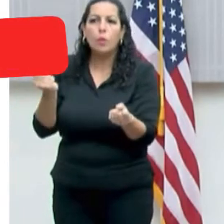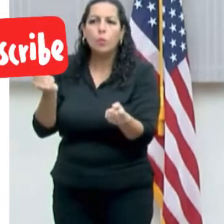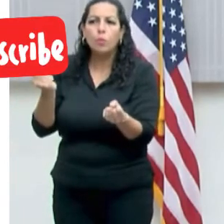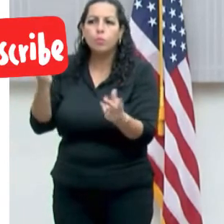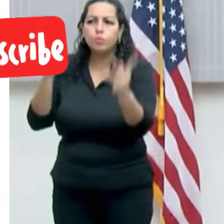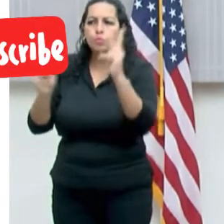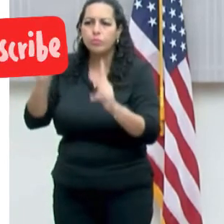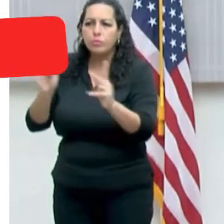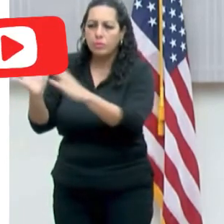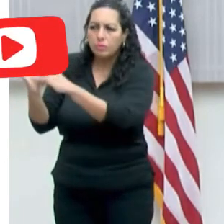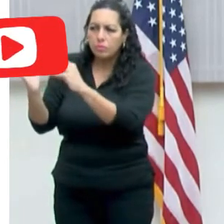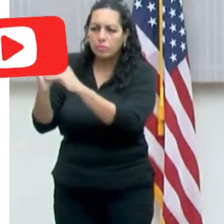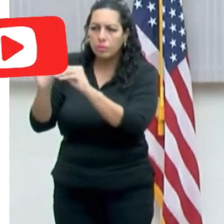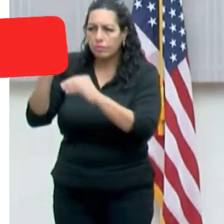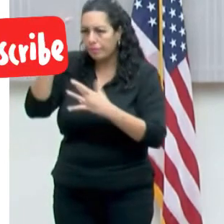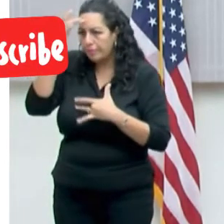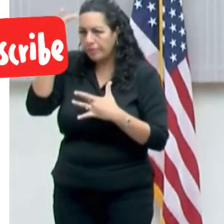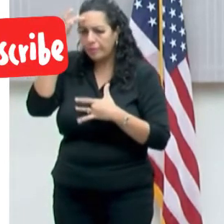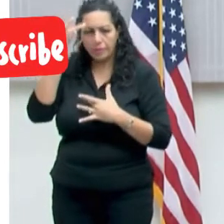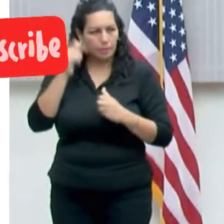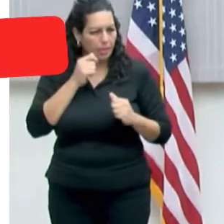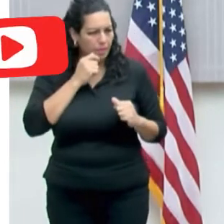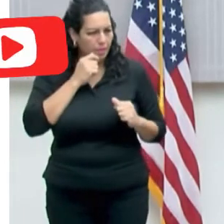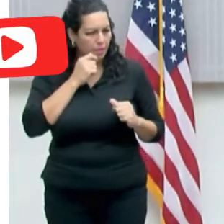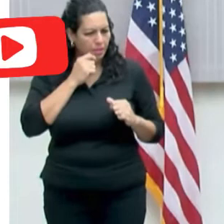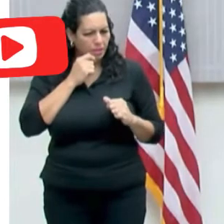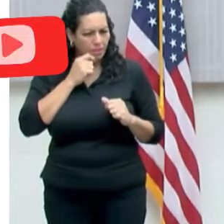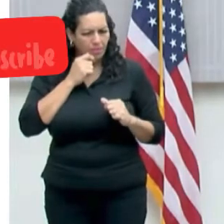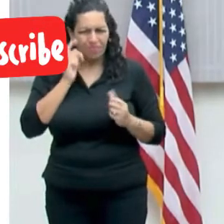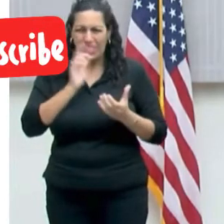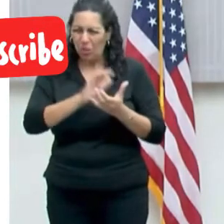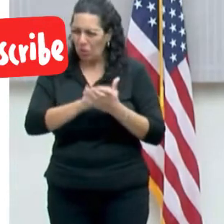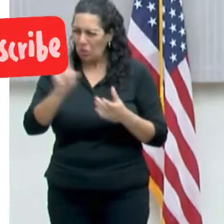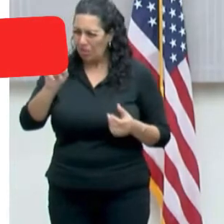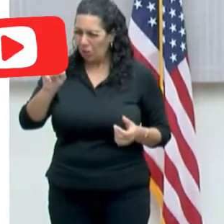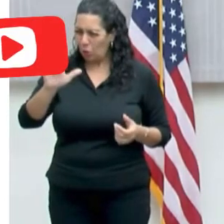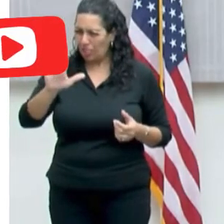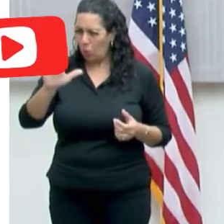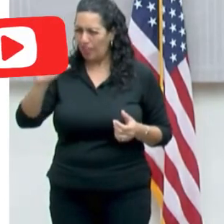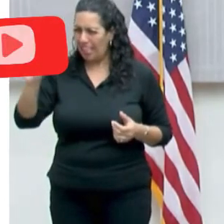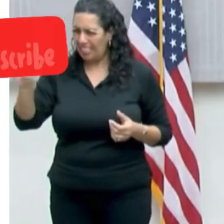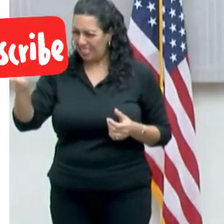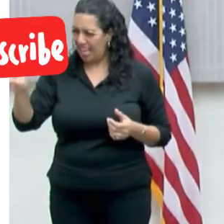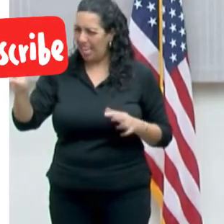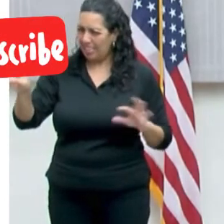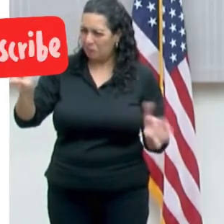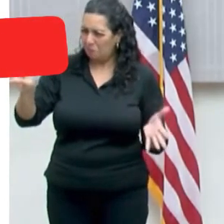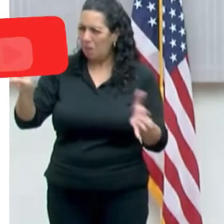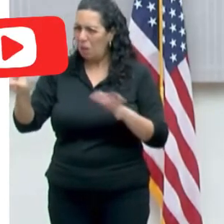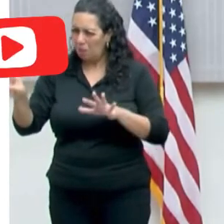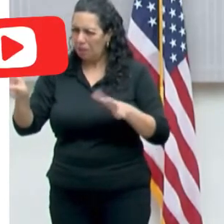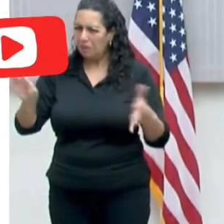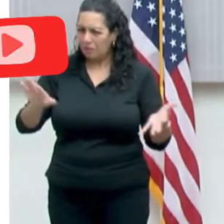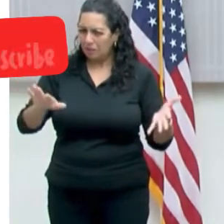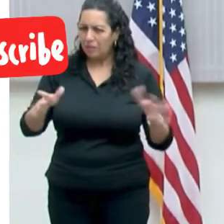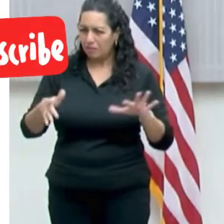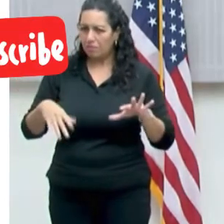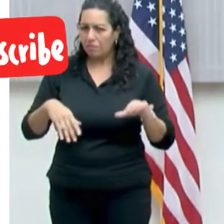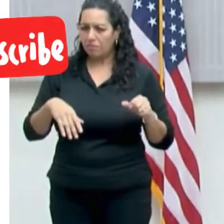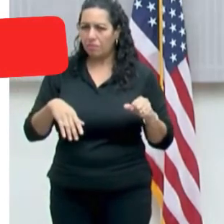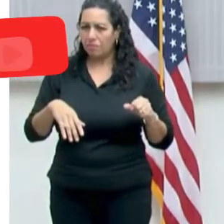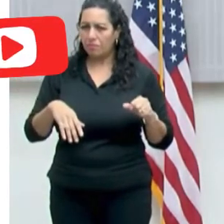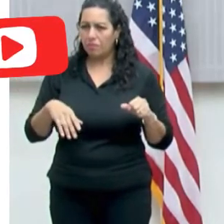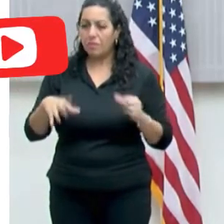entre los estudiantes, la cifra exacta es como alrededor de 156. Ronda ese número